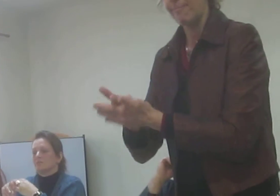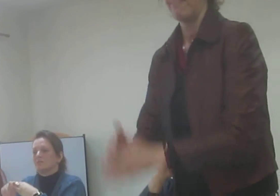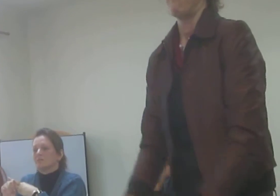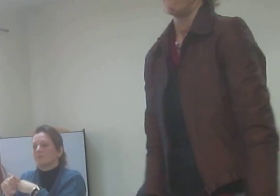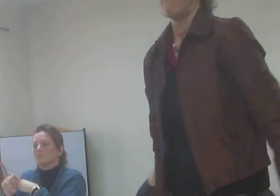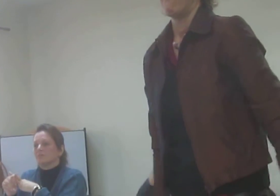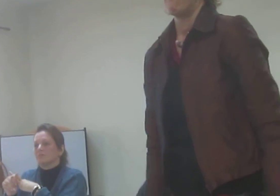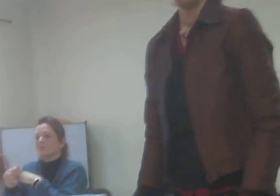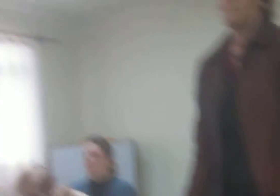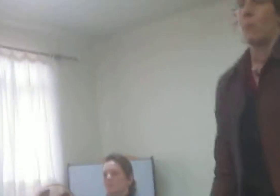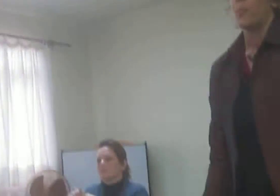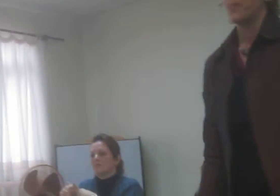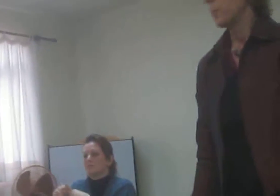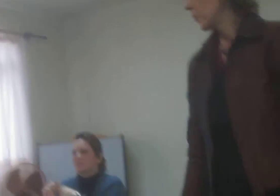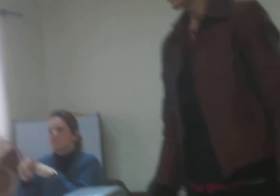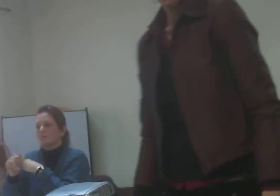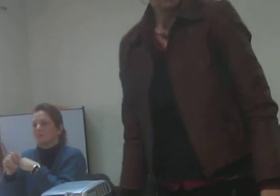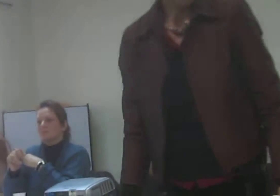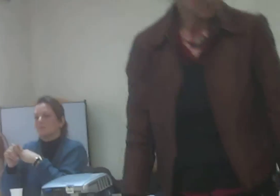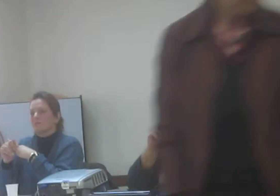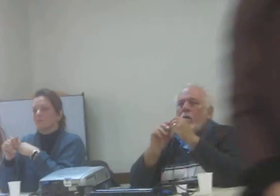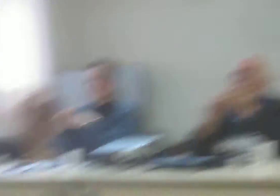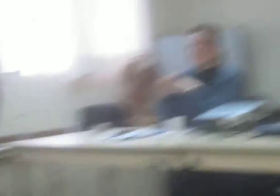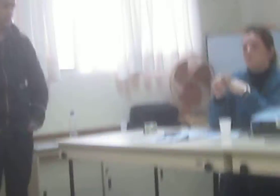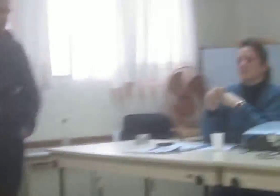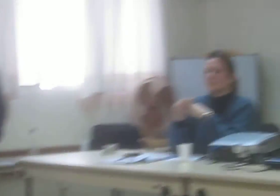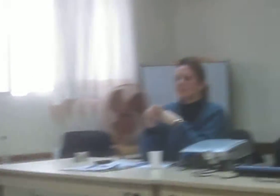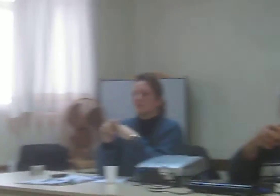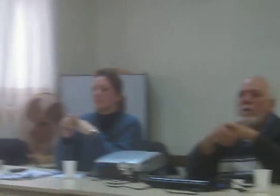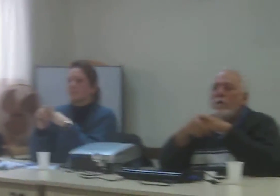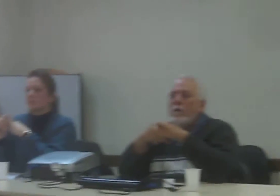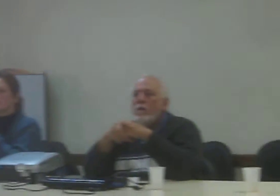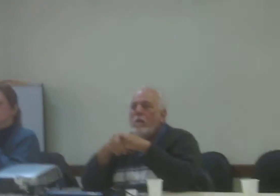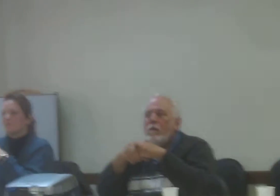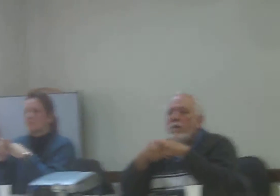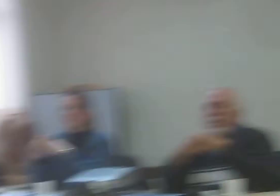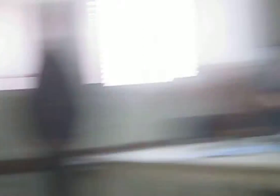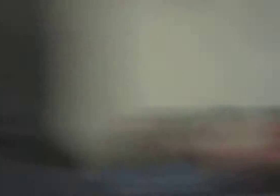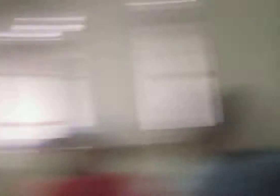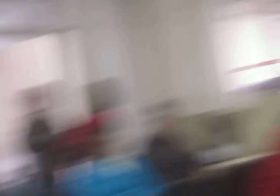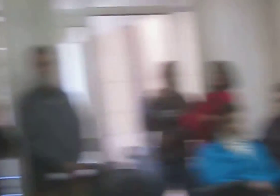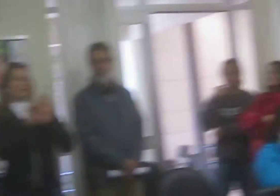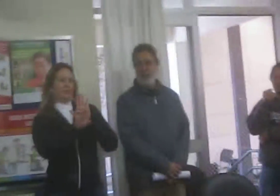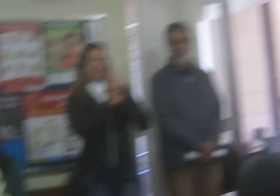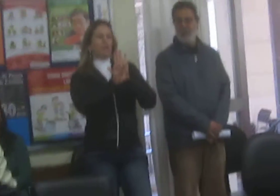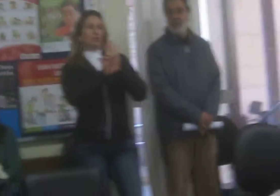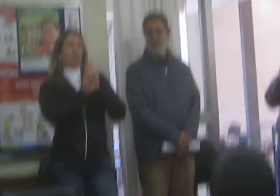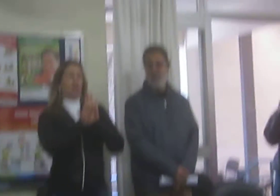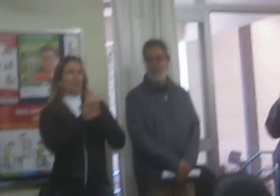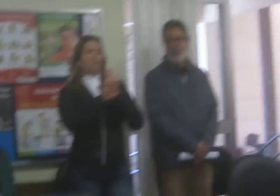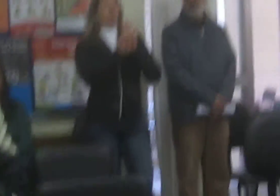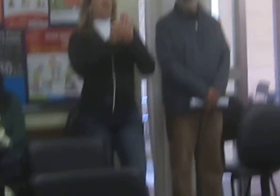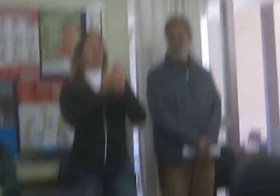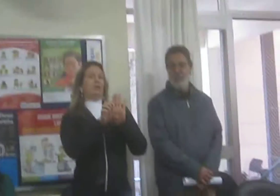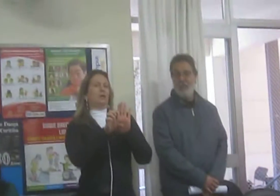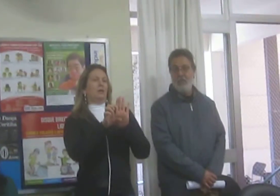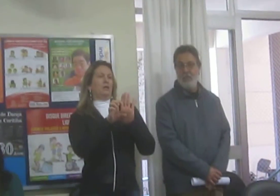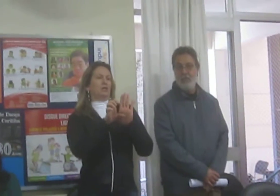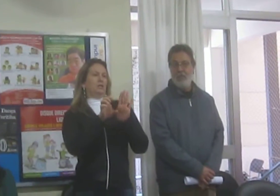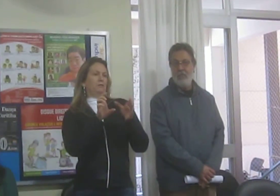O Tribunal de Justiça, o Tribunal Regional do Trabalho, eles abriram o edital e a gente